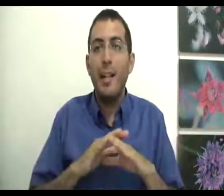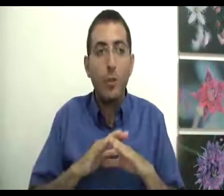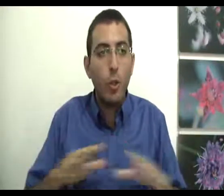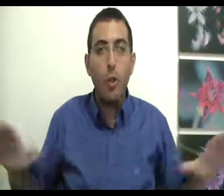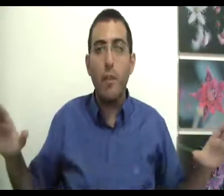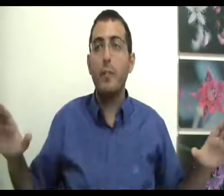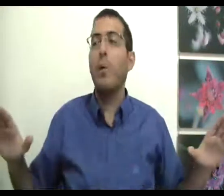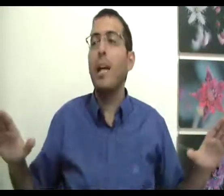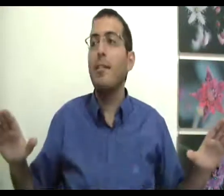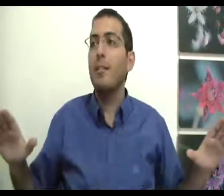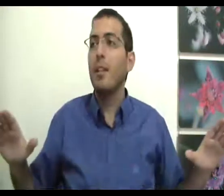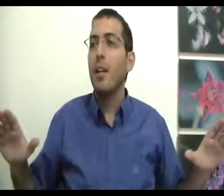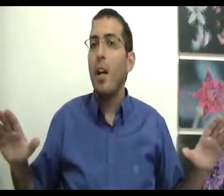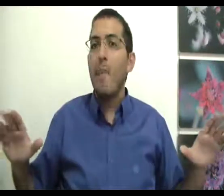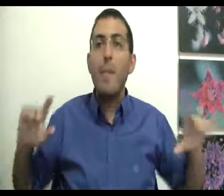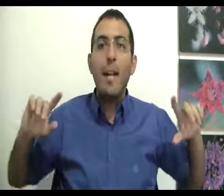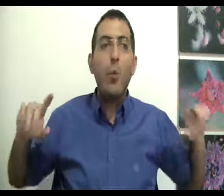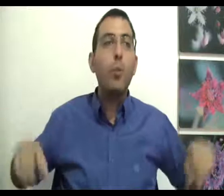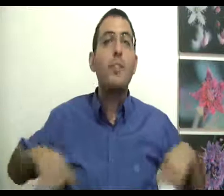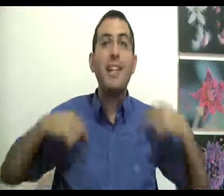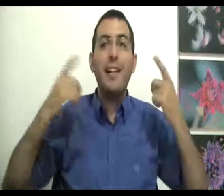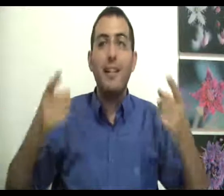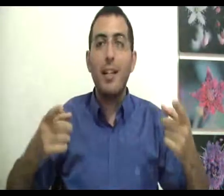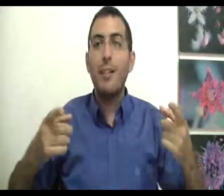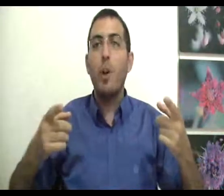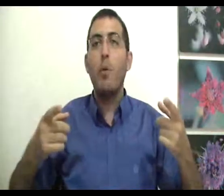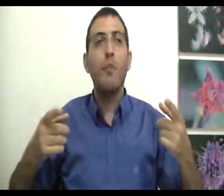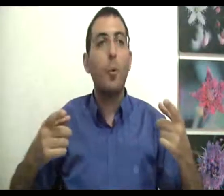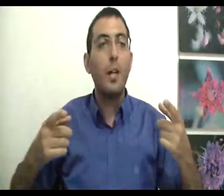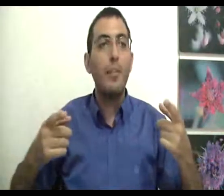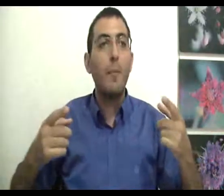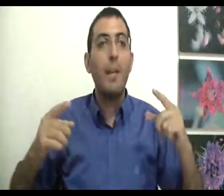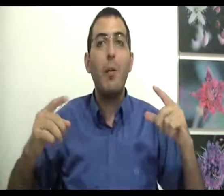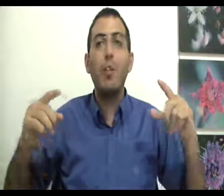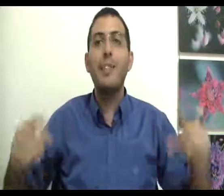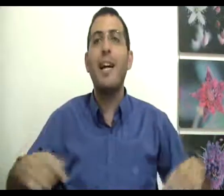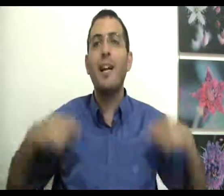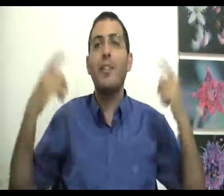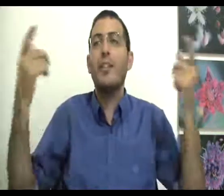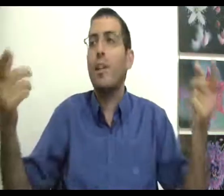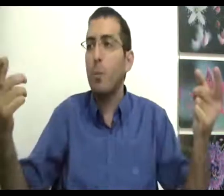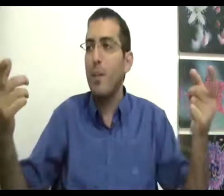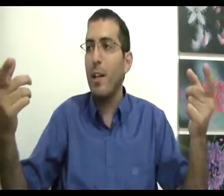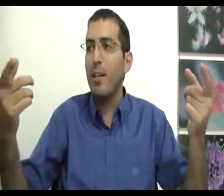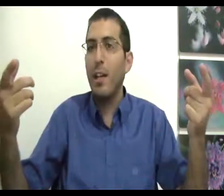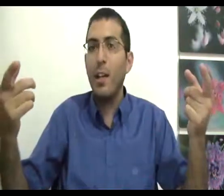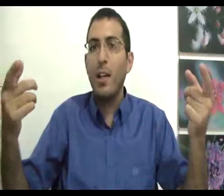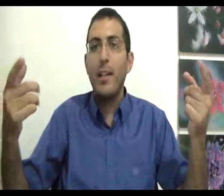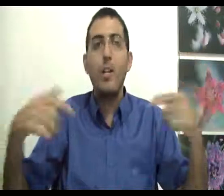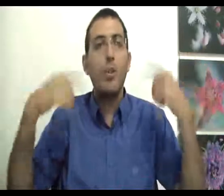על הכל באופן מוחלט ממלא הוא רוצה את הכל באופן מוחלט וממלא הוא לא צריך לוותר על שום דבר כי יש לו